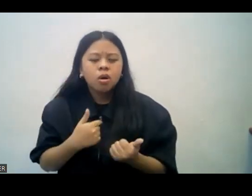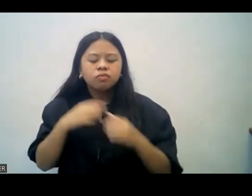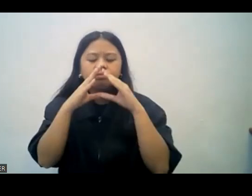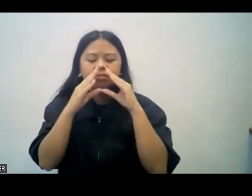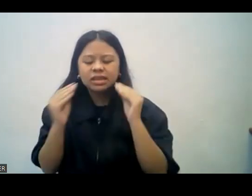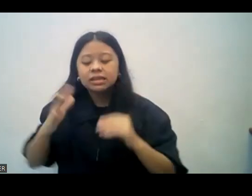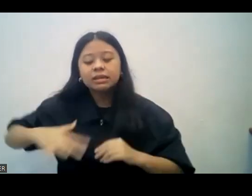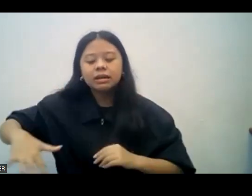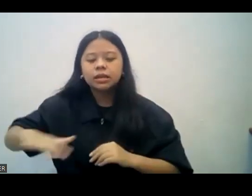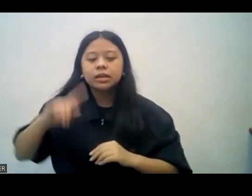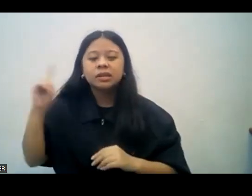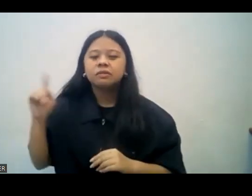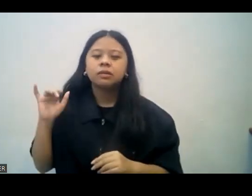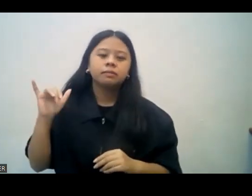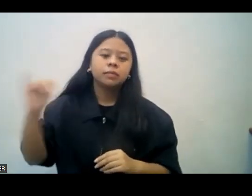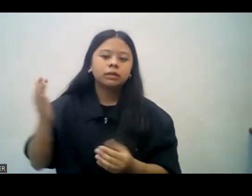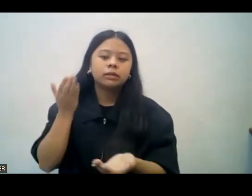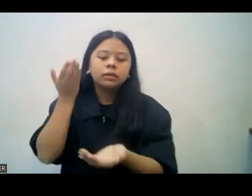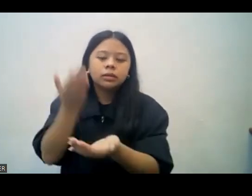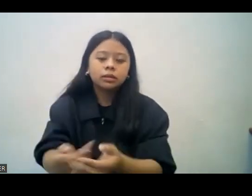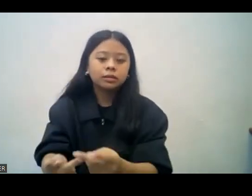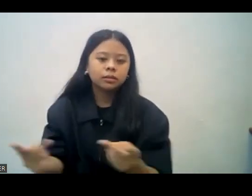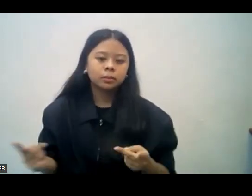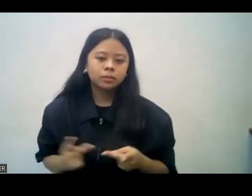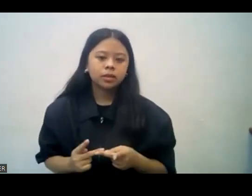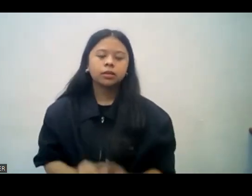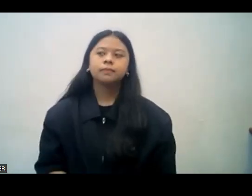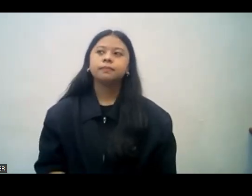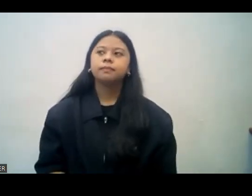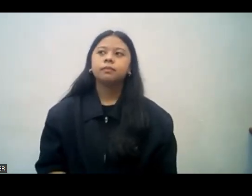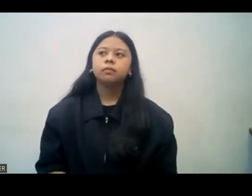kahihinatnan o papupuntahan ng mga kaibigan ko.